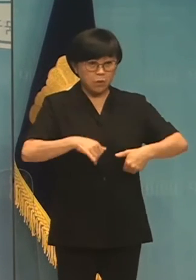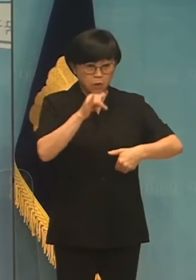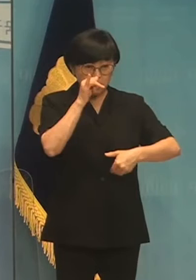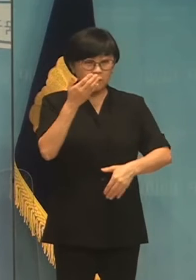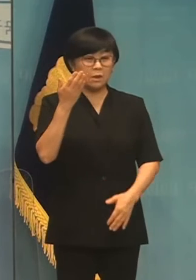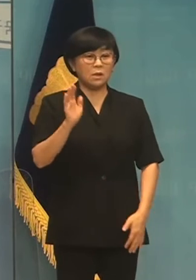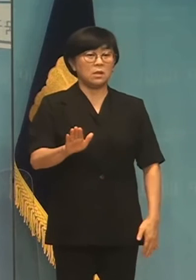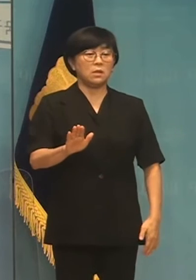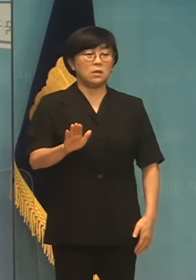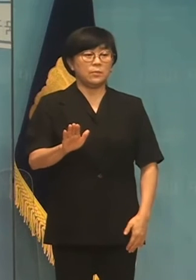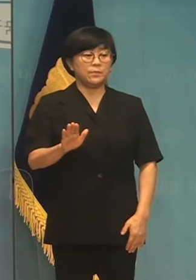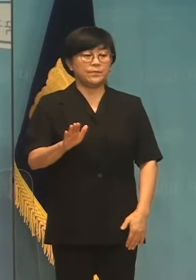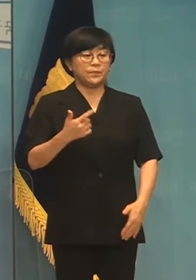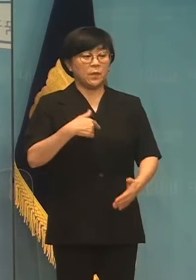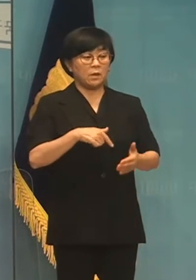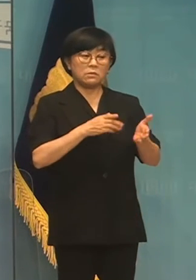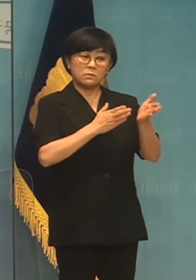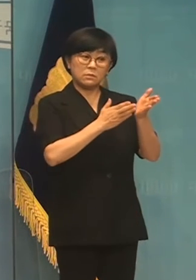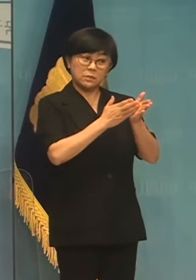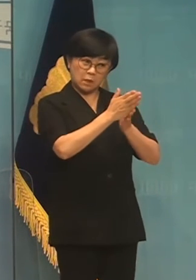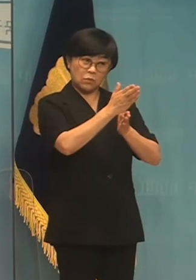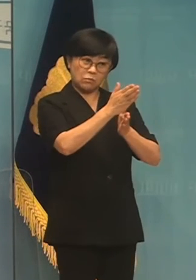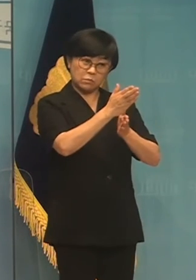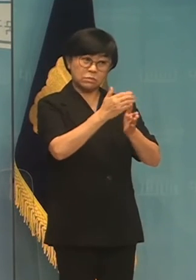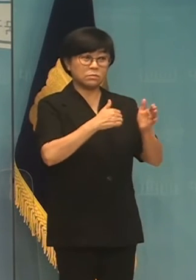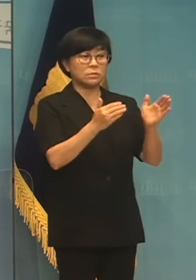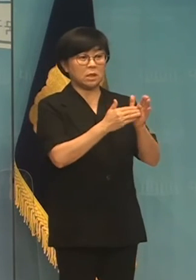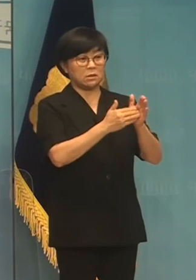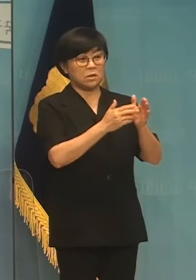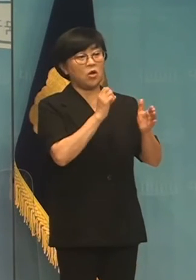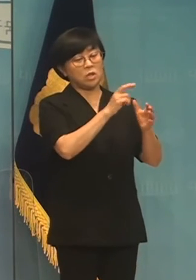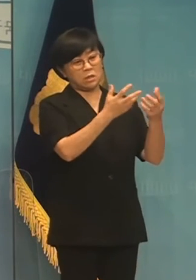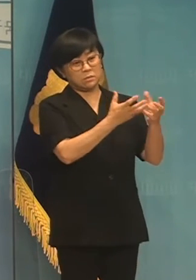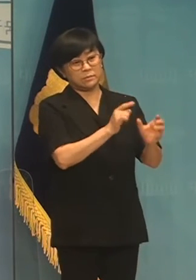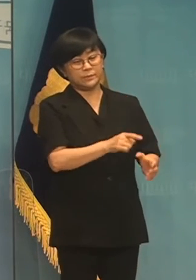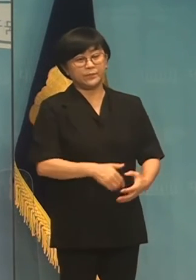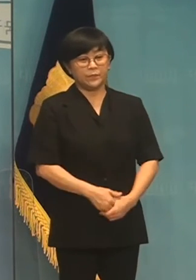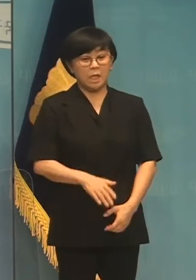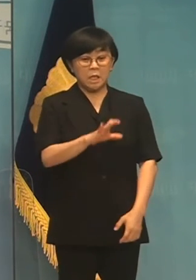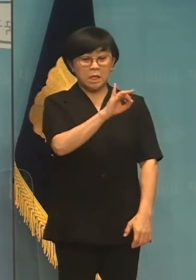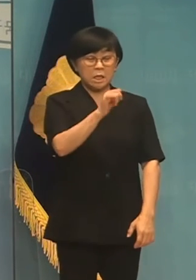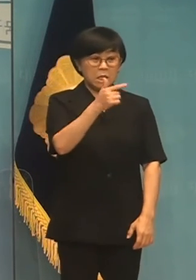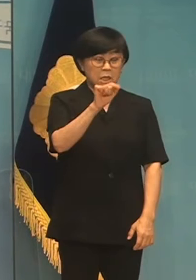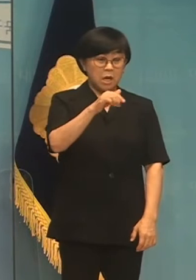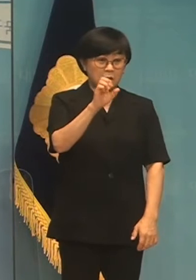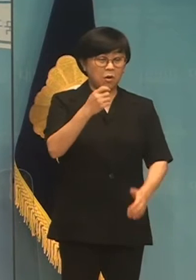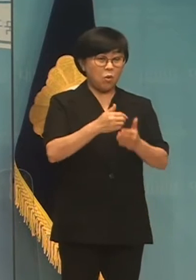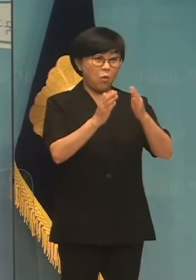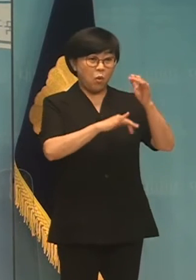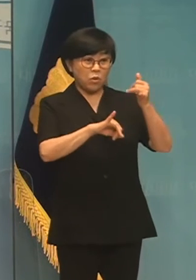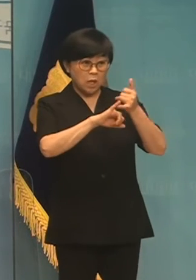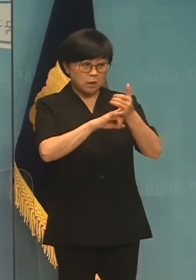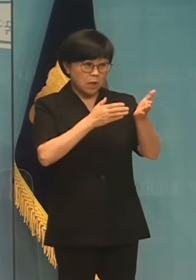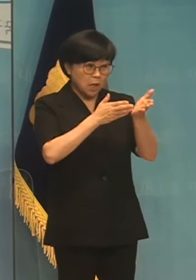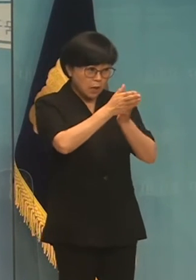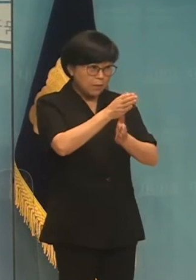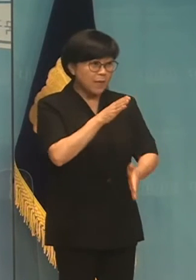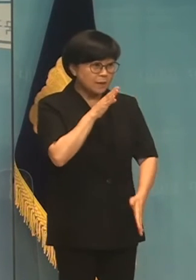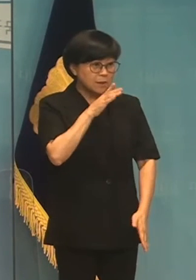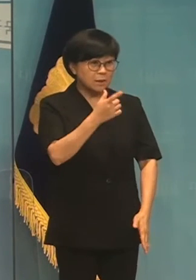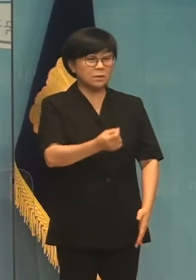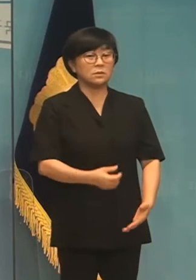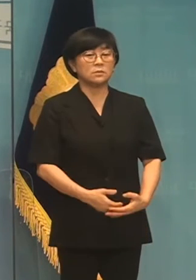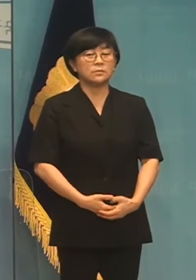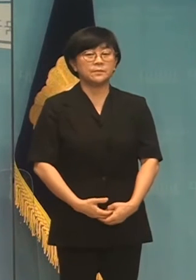불구하고 단독으로 안건으로 강력되어 있습니다. 이낙연 후보의 공약이라서 강행하는 것입니까?